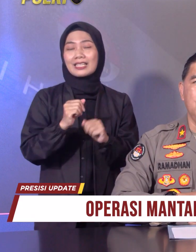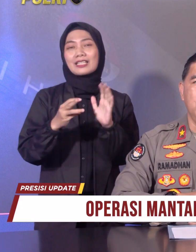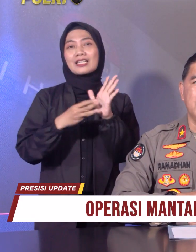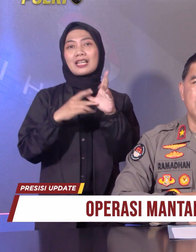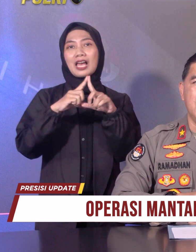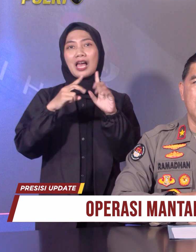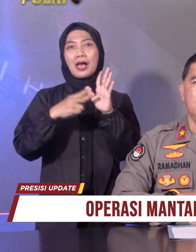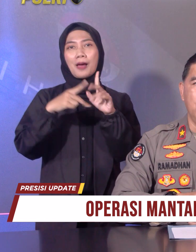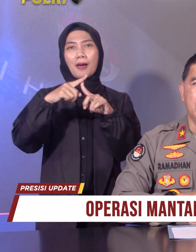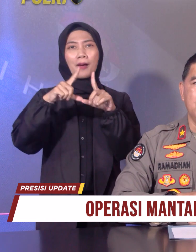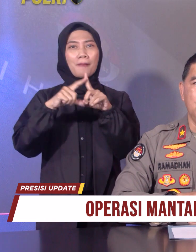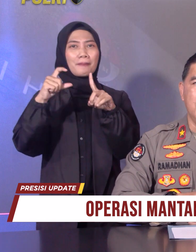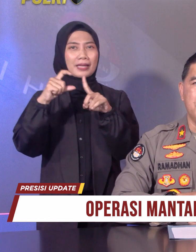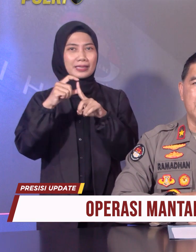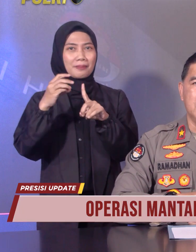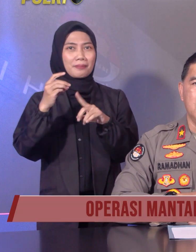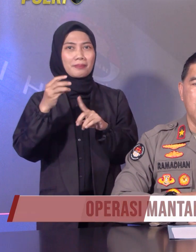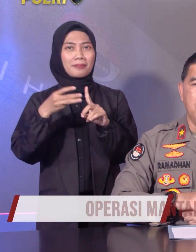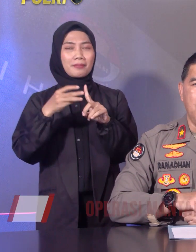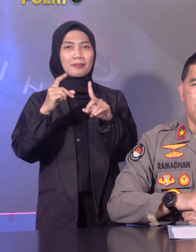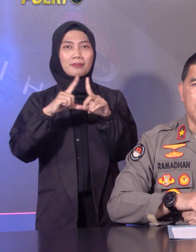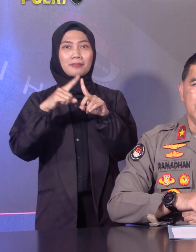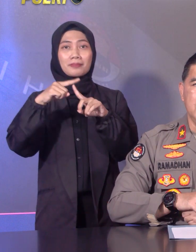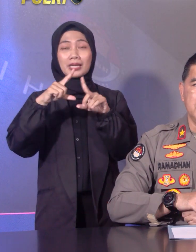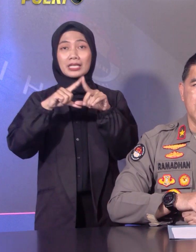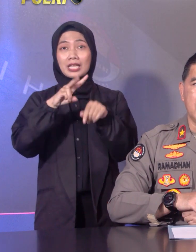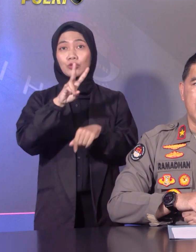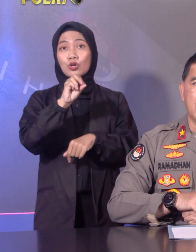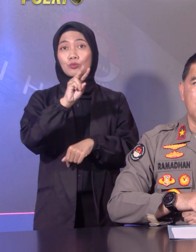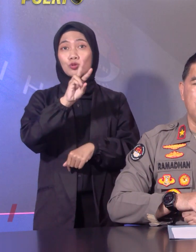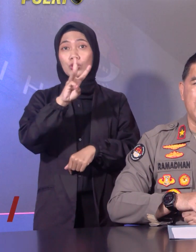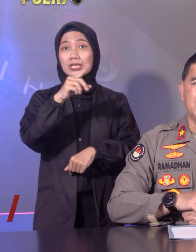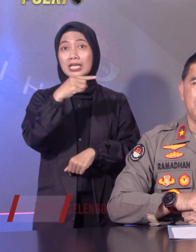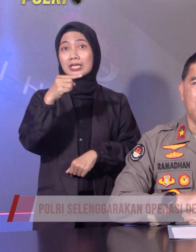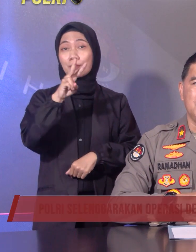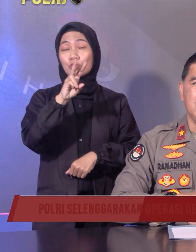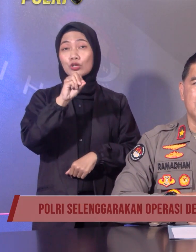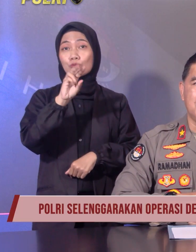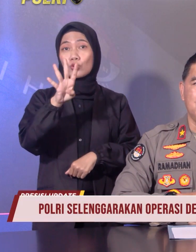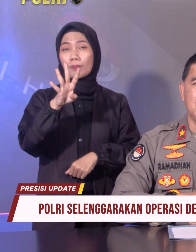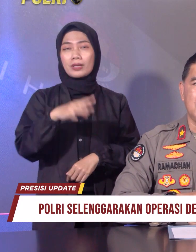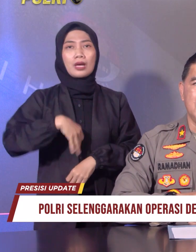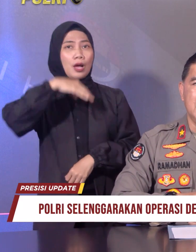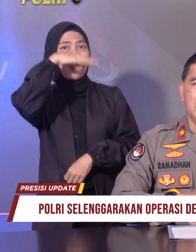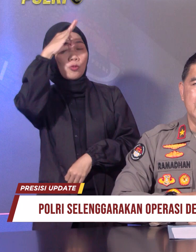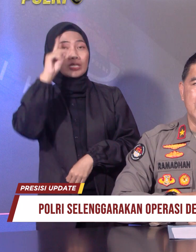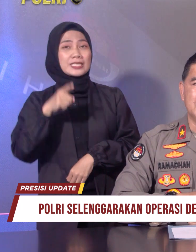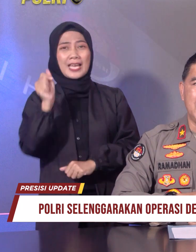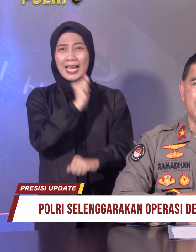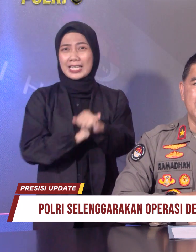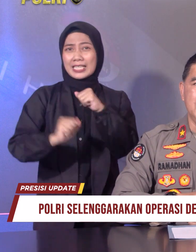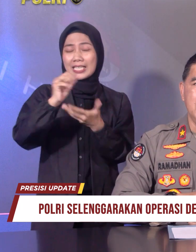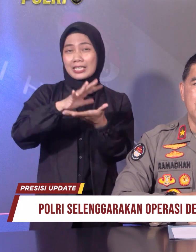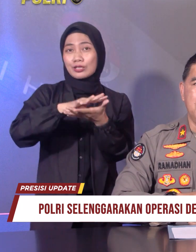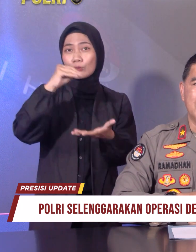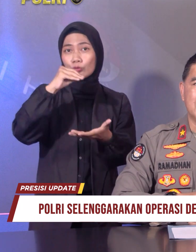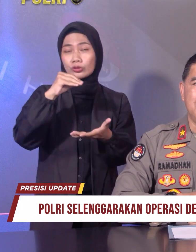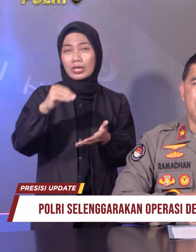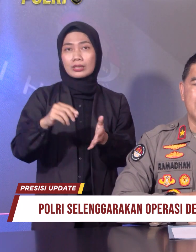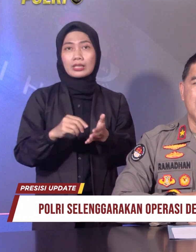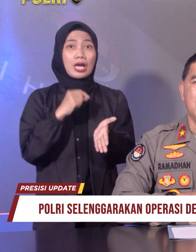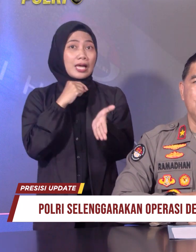2023-2024. Polri menyelenggarakan operasi kepolisian terpusat dengan sandi